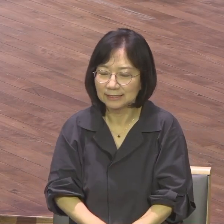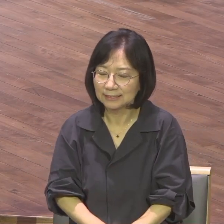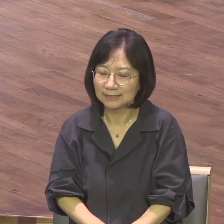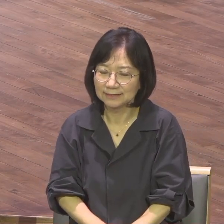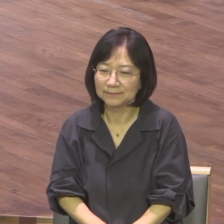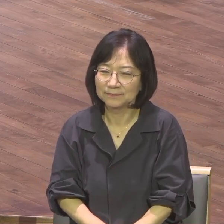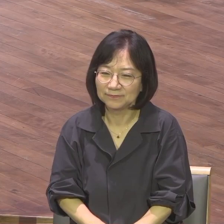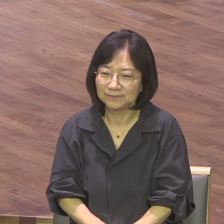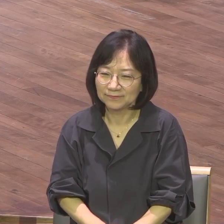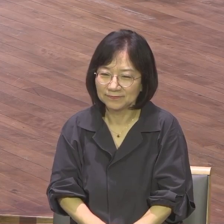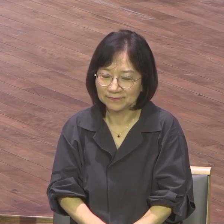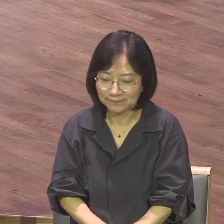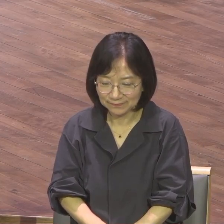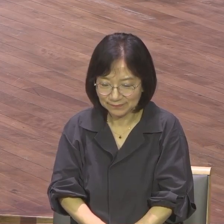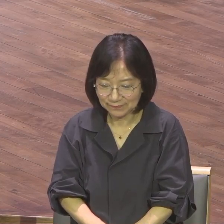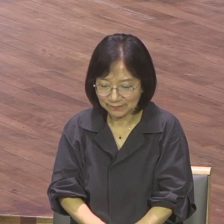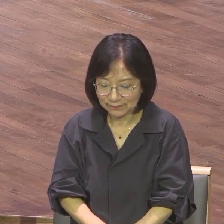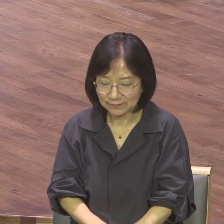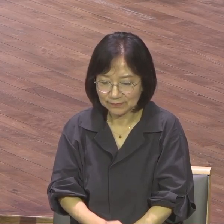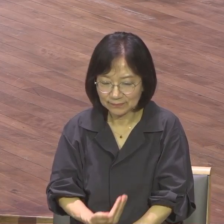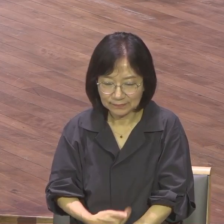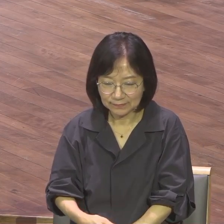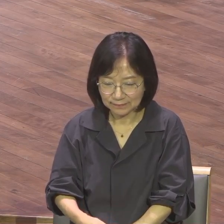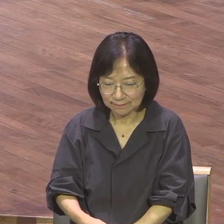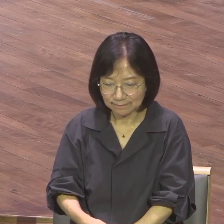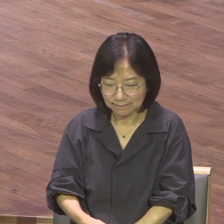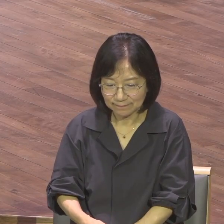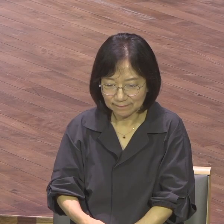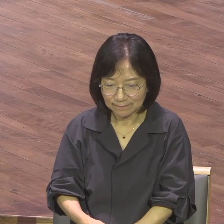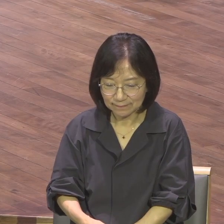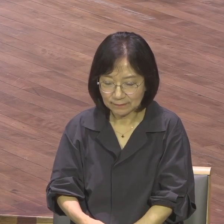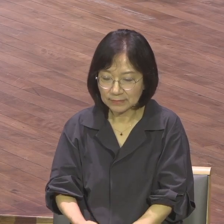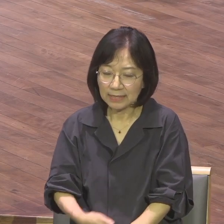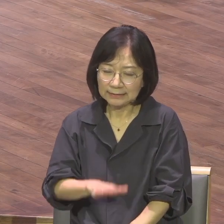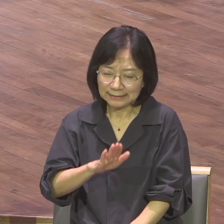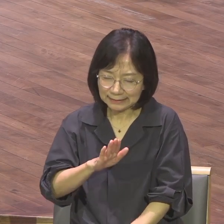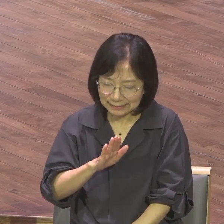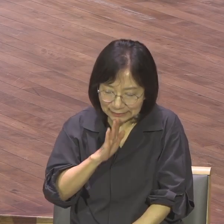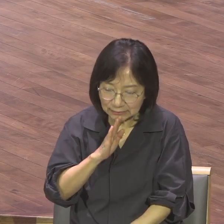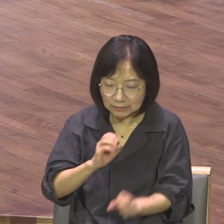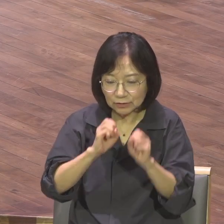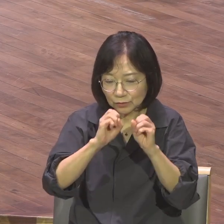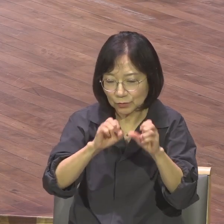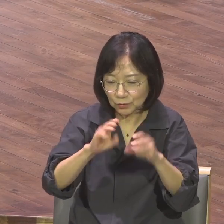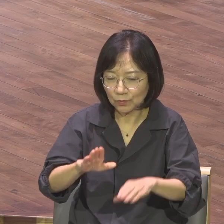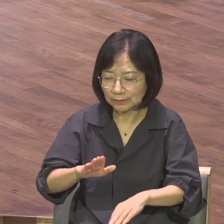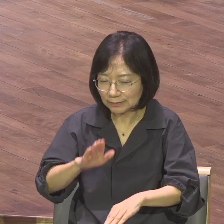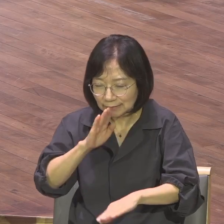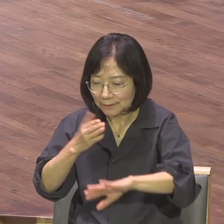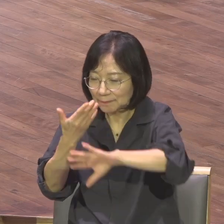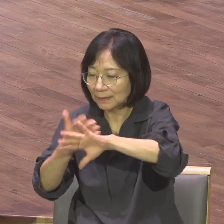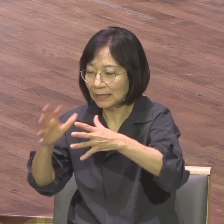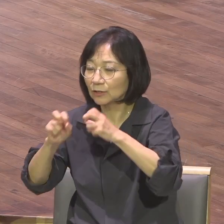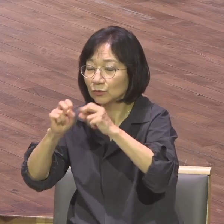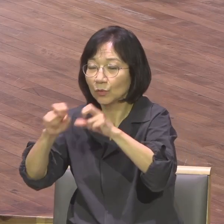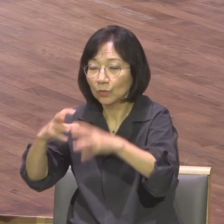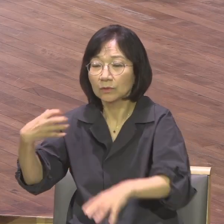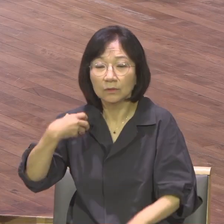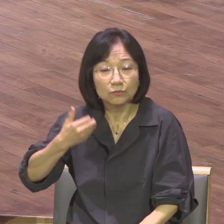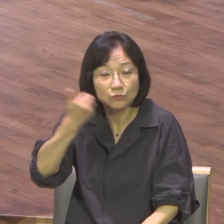즉 참된 전도와 성교의 본론은 우리 후대를 통해서 일어나게 될 것입니다 어쩌면 지금 우리 어른